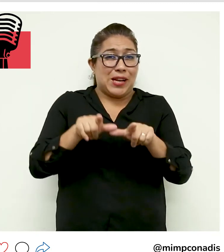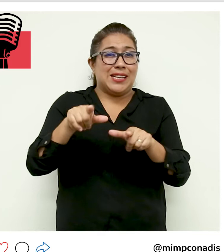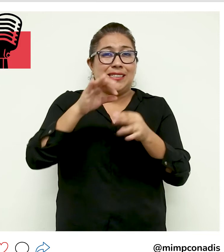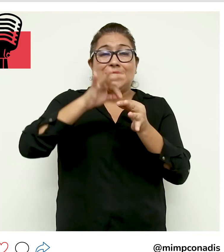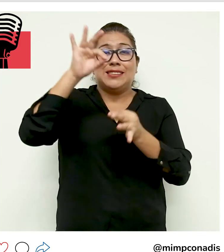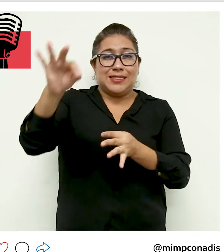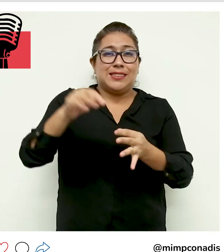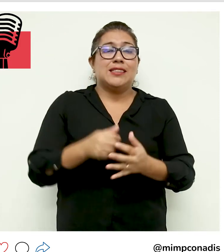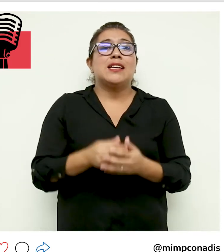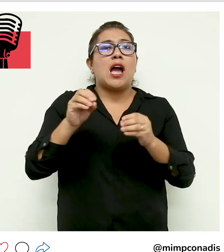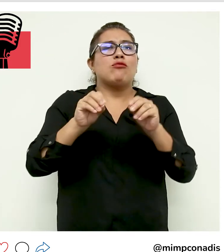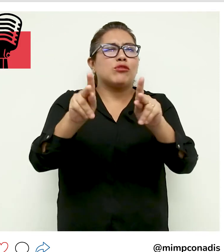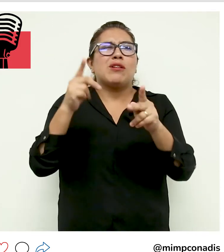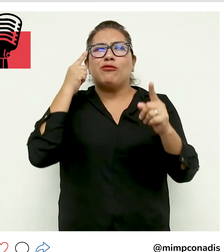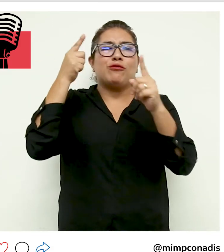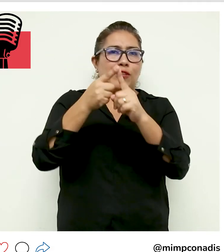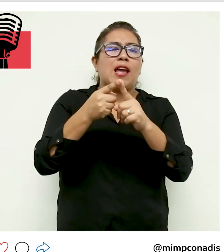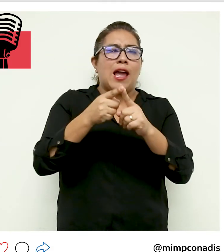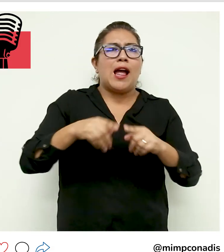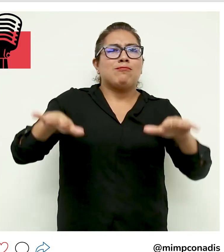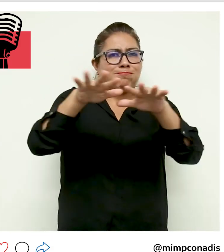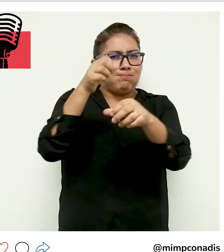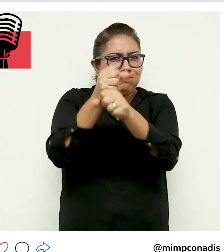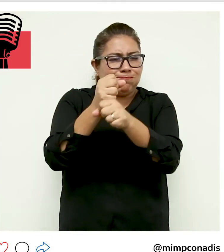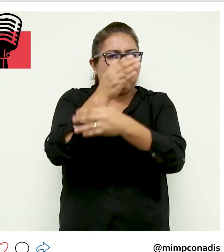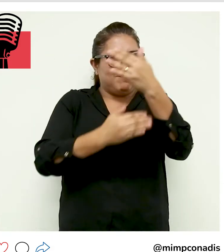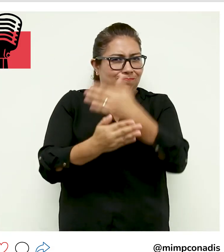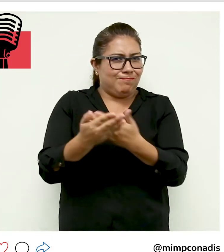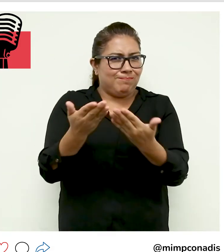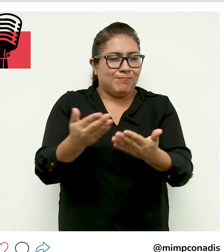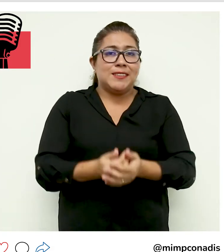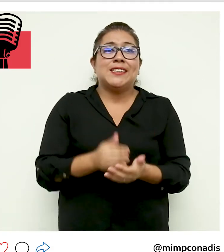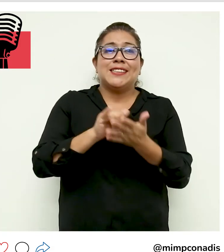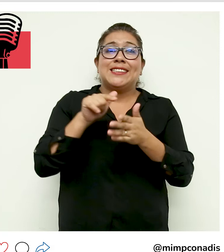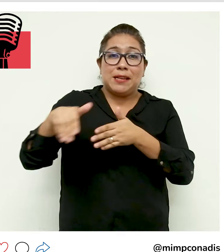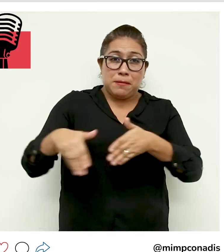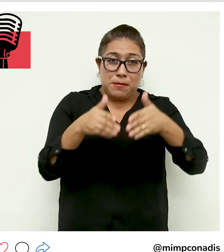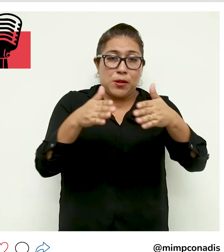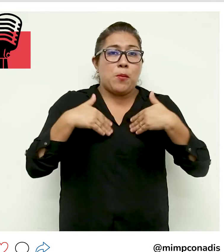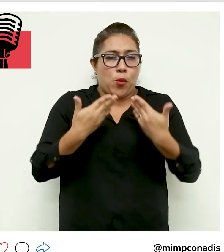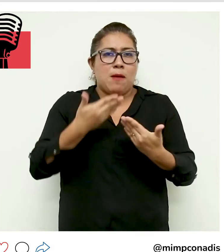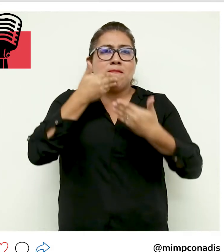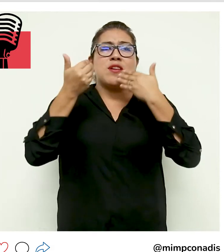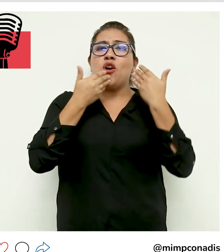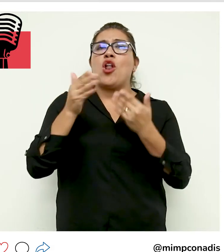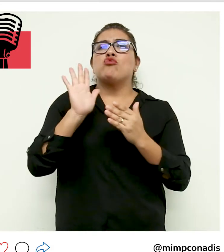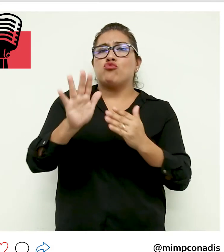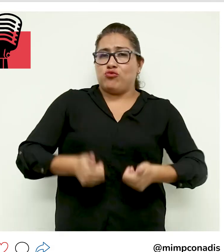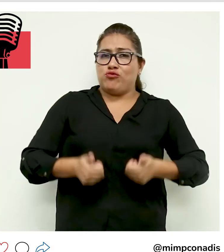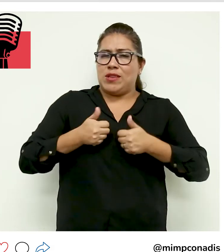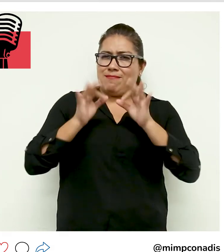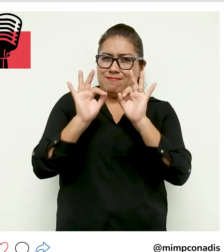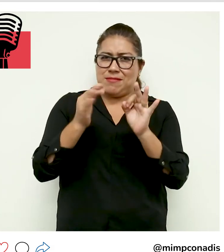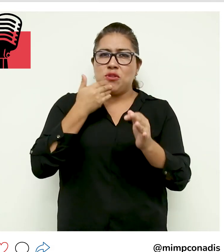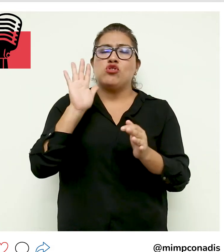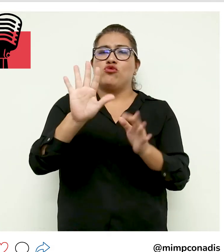a fin de que éstas generen oportunidades de trabajo para las personas con discapacidad y de esta forma contribuyan a mejorar su calidad de